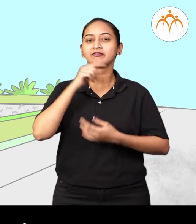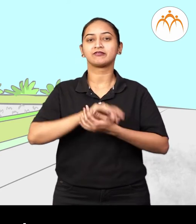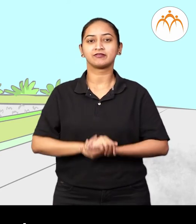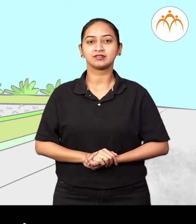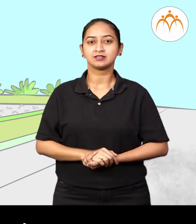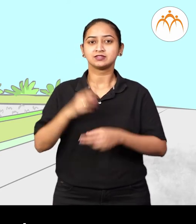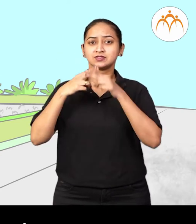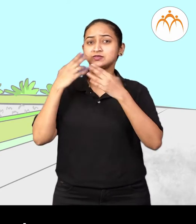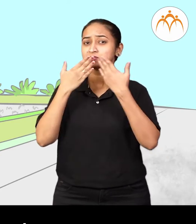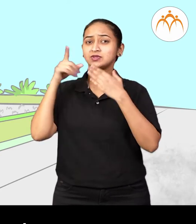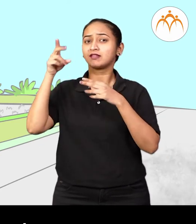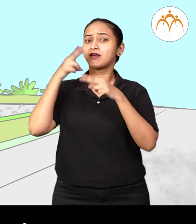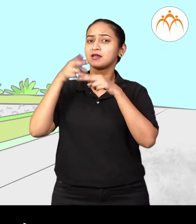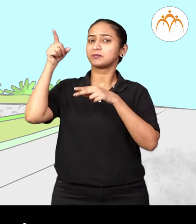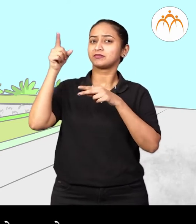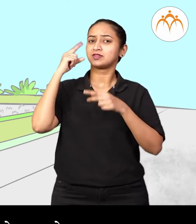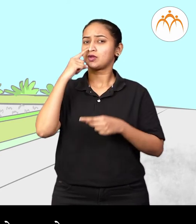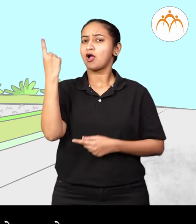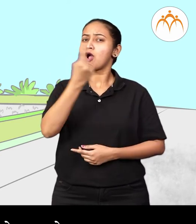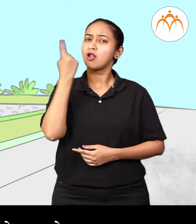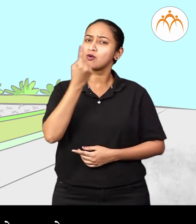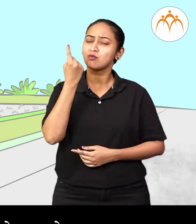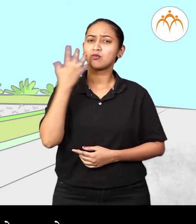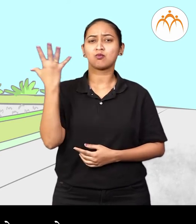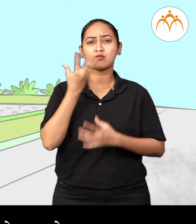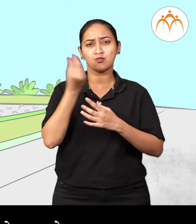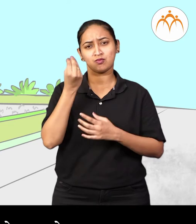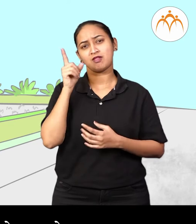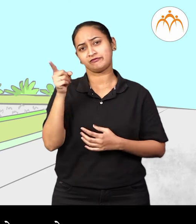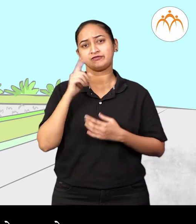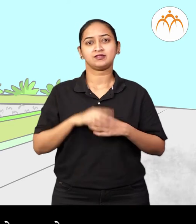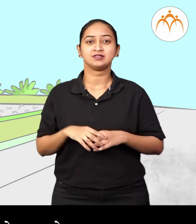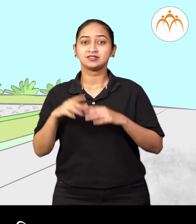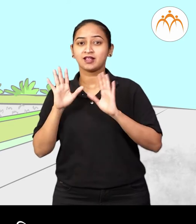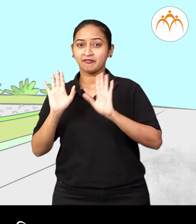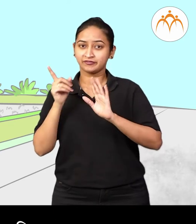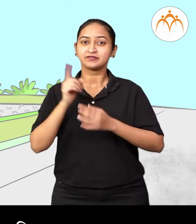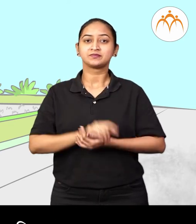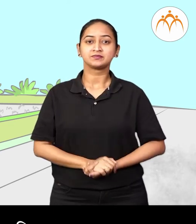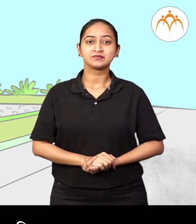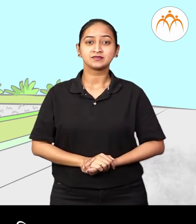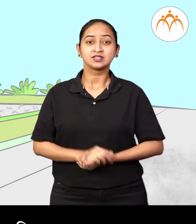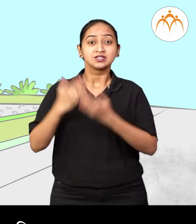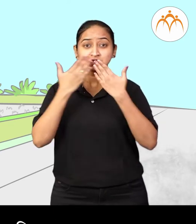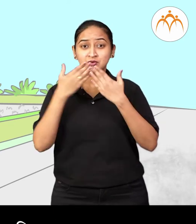कन्या विद्याले या शाडेत फक्त मुलिनना प्रवेश है मनुन शाडेचे नाव कन्या विद्याले